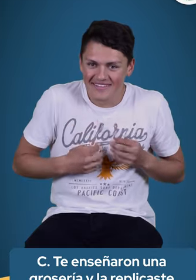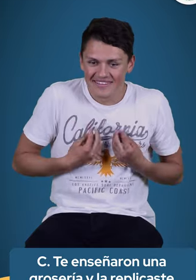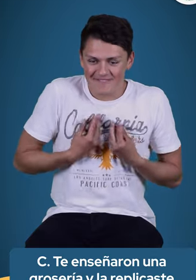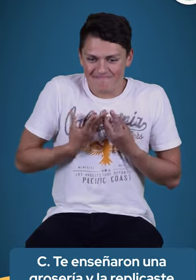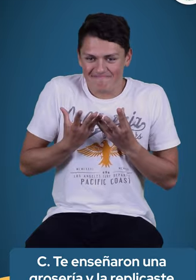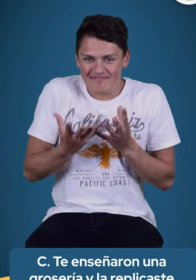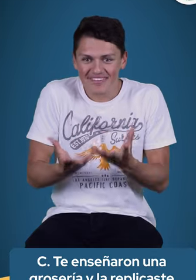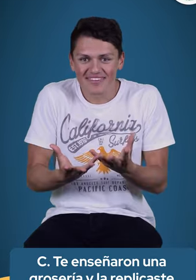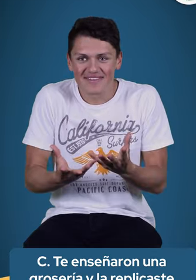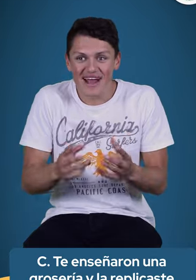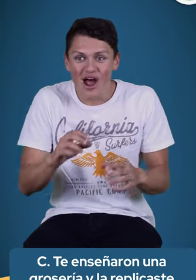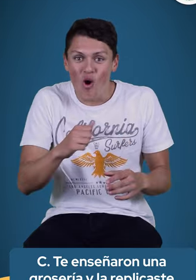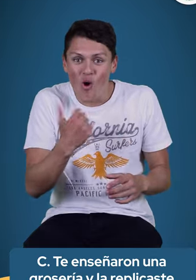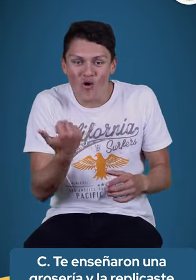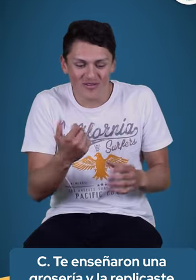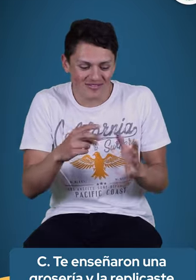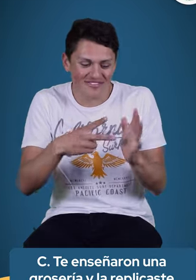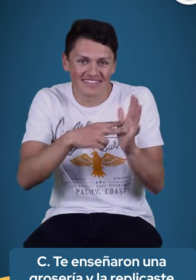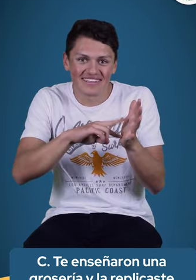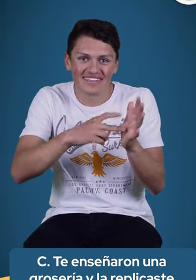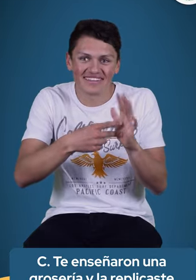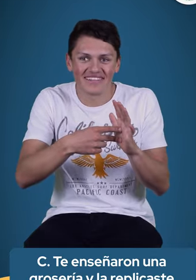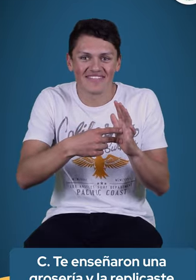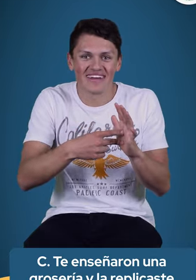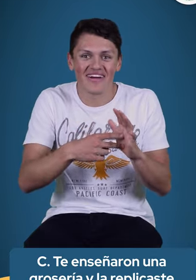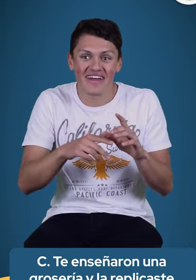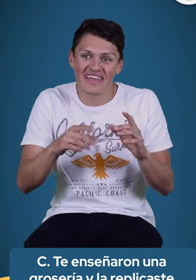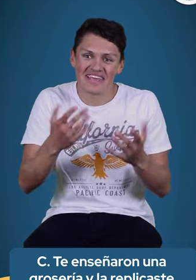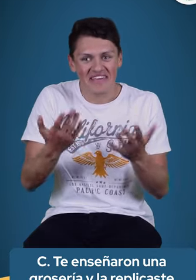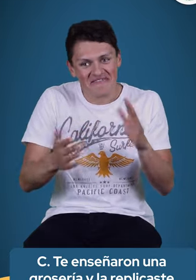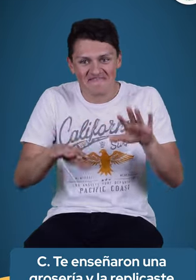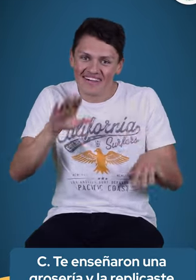significar una grosería o significar algo diferente.